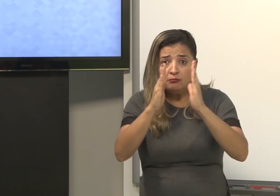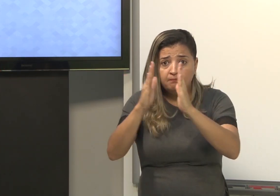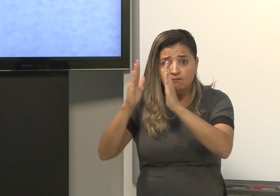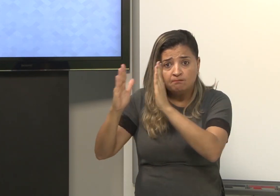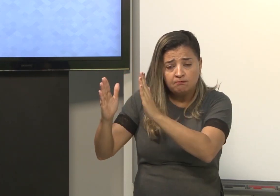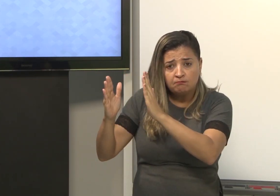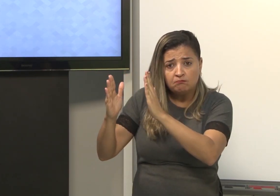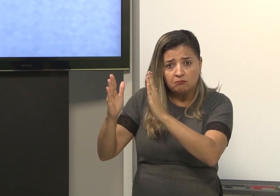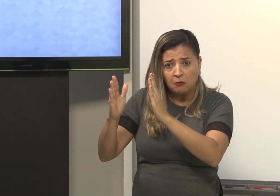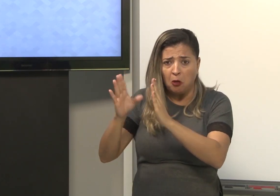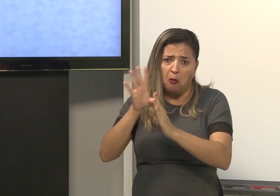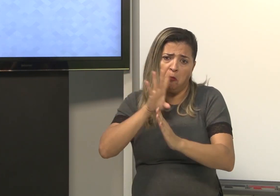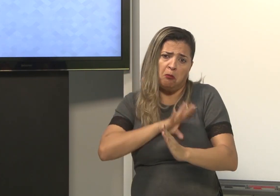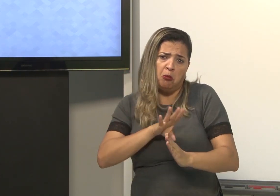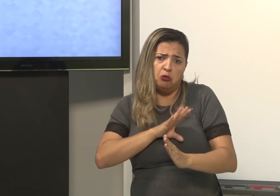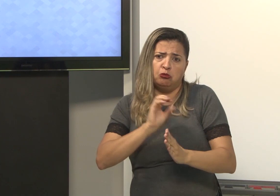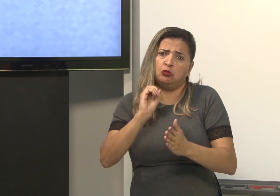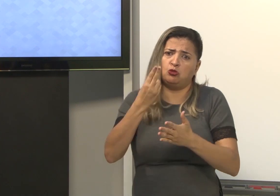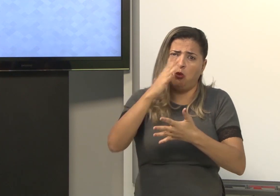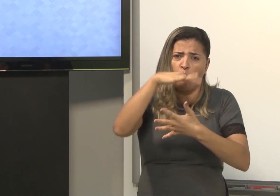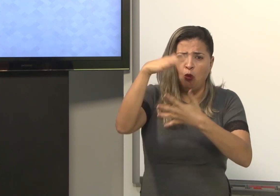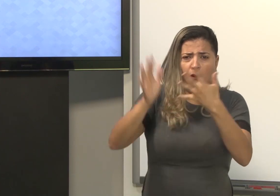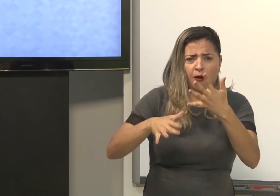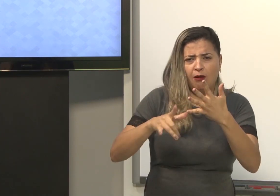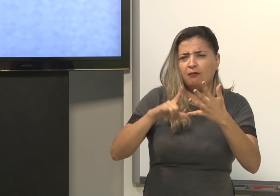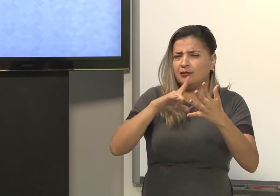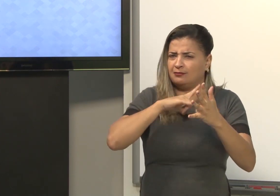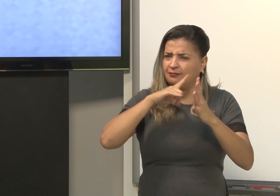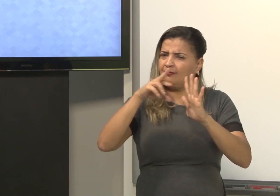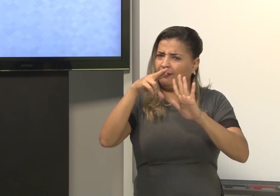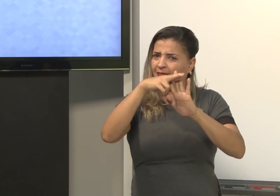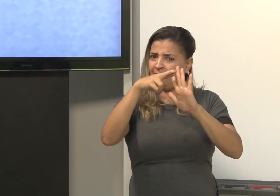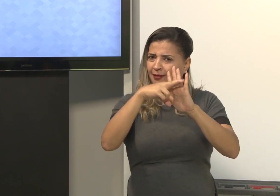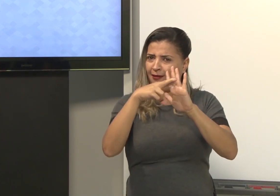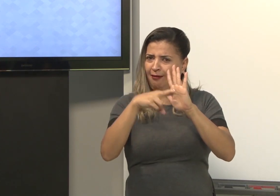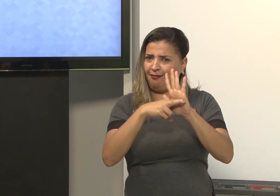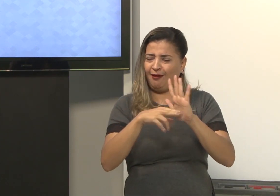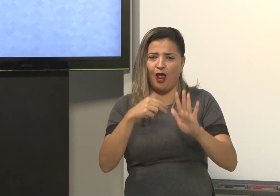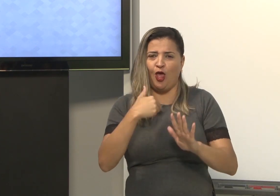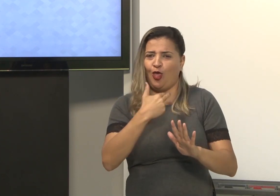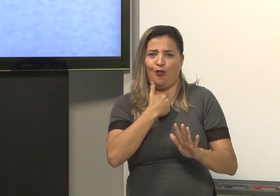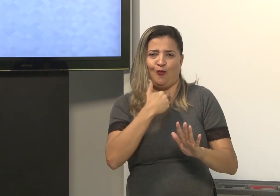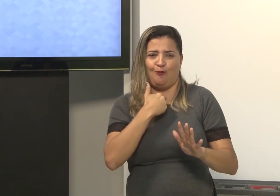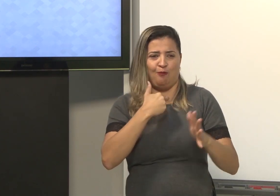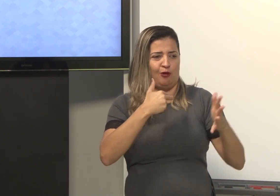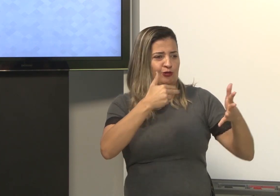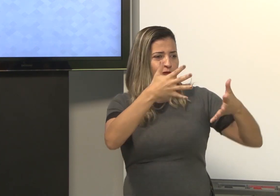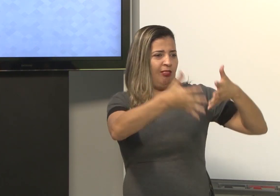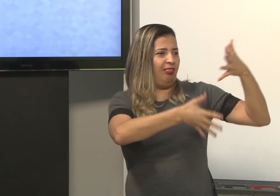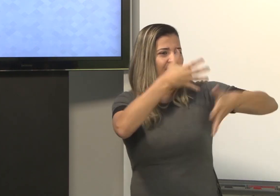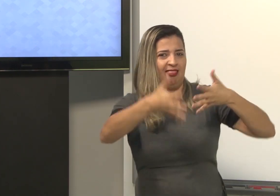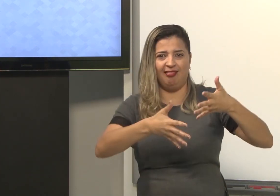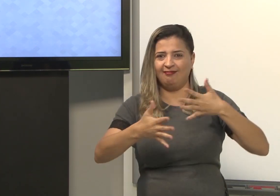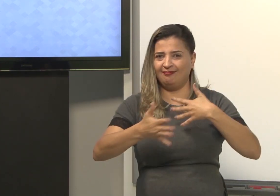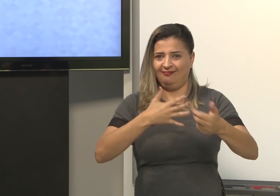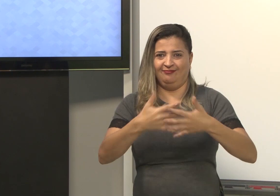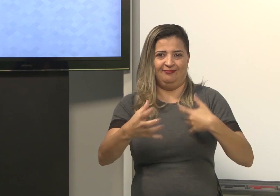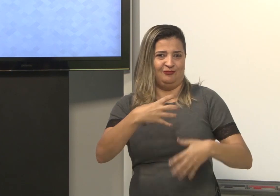Temos uma ordem no português e na libras. Então temos regras. Eu não posso sinalizar de qualquer forma ou de qualquer jeito.